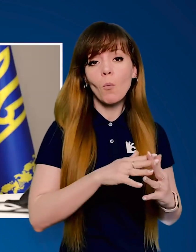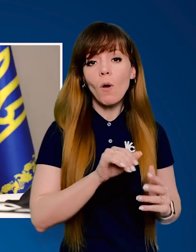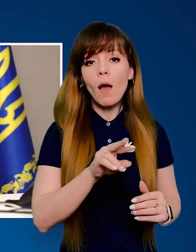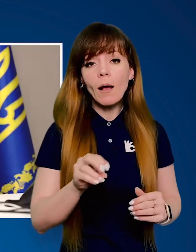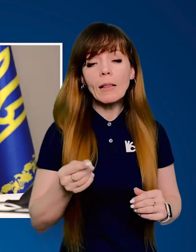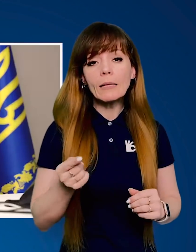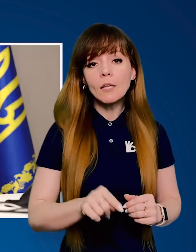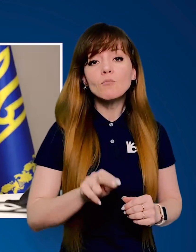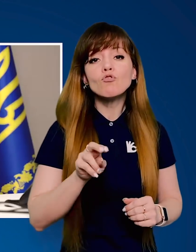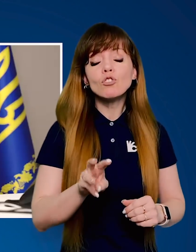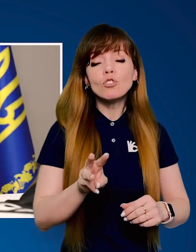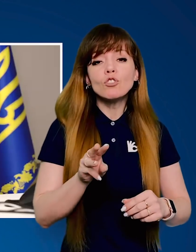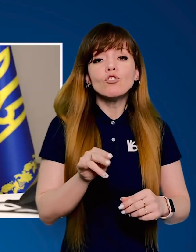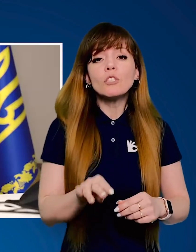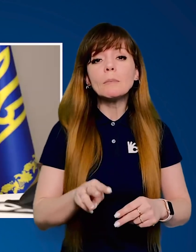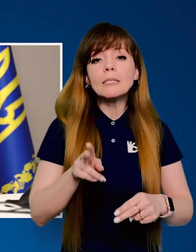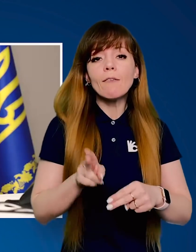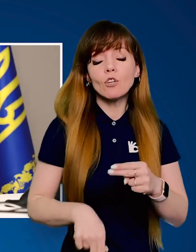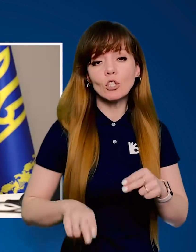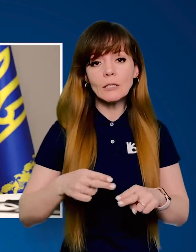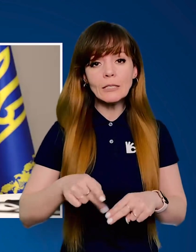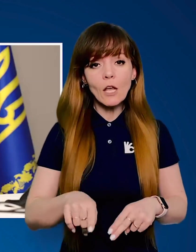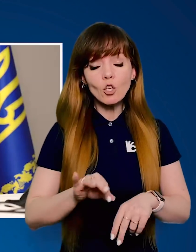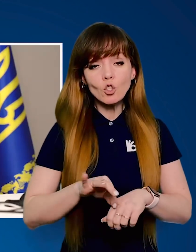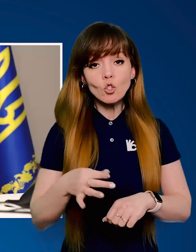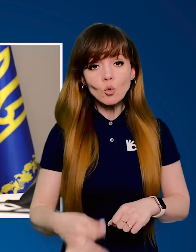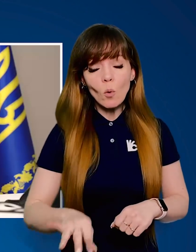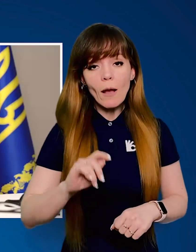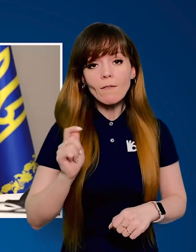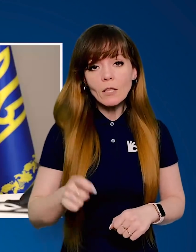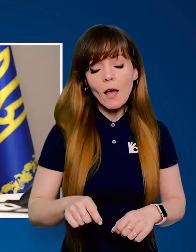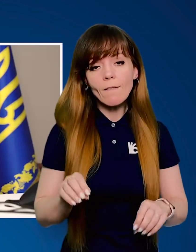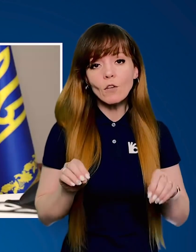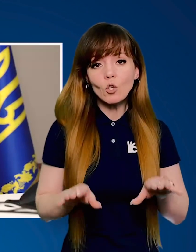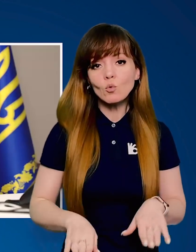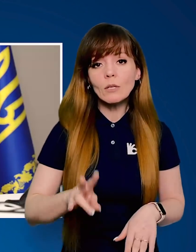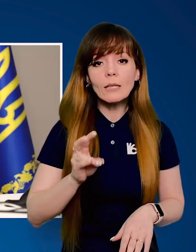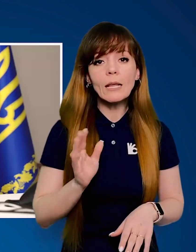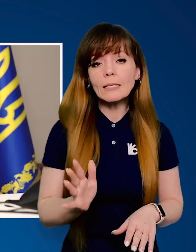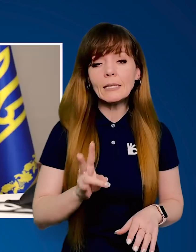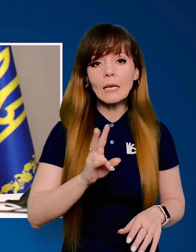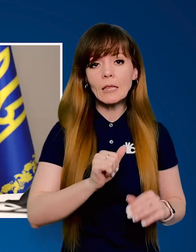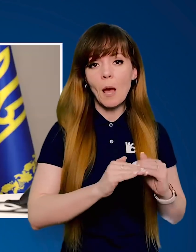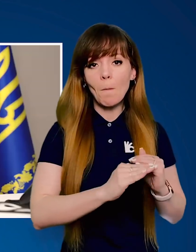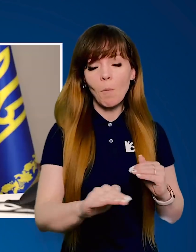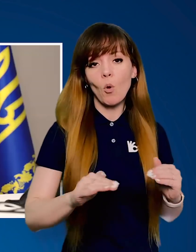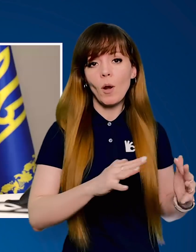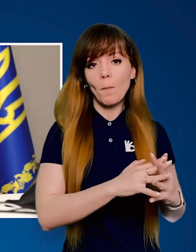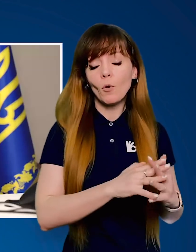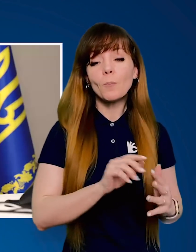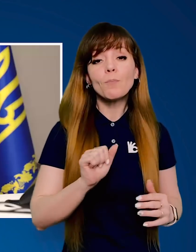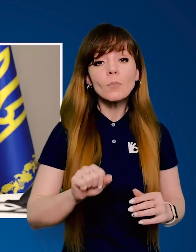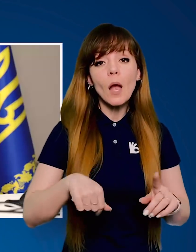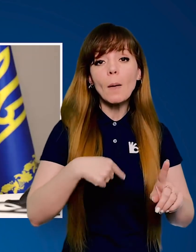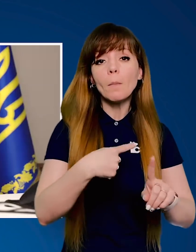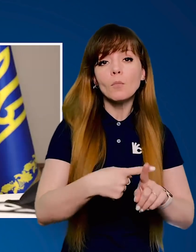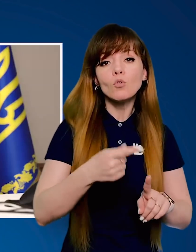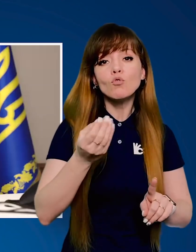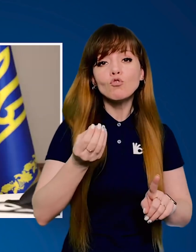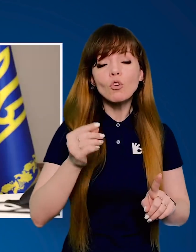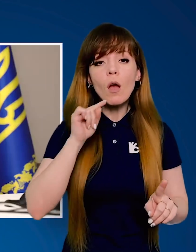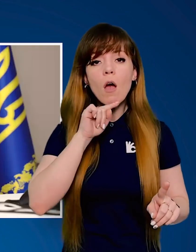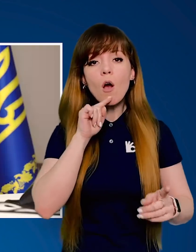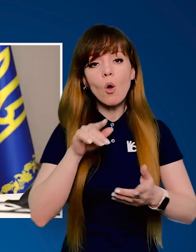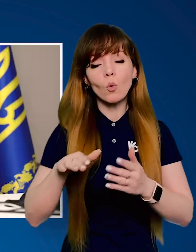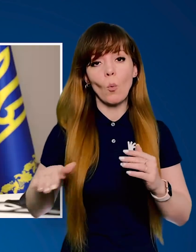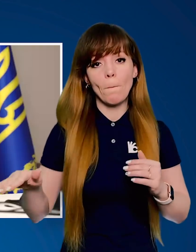те, чим завершиться ця жорстока війна, вирішується не тільки на полі бою, а ще в